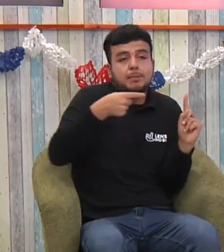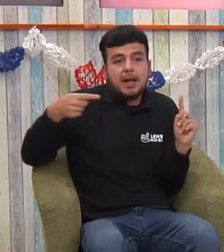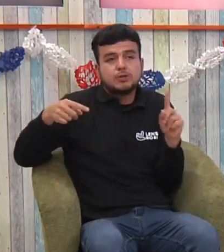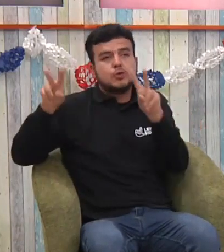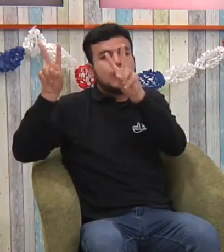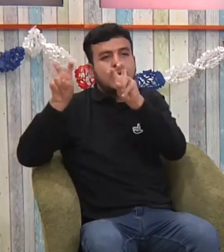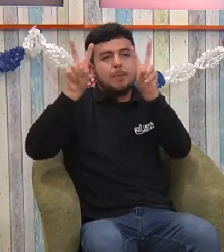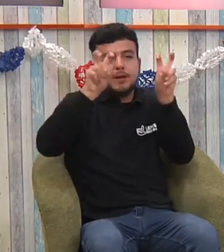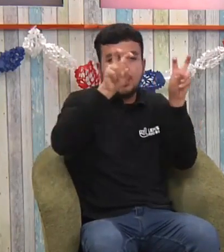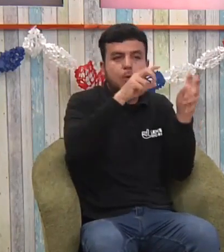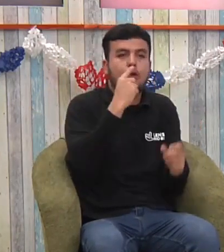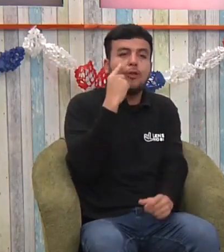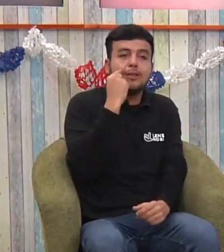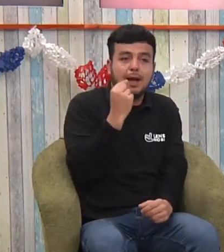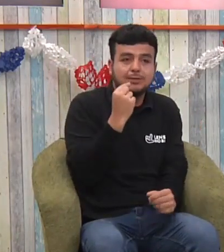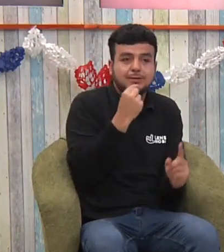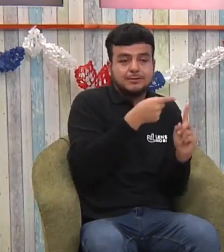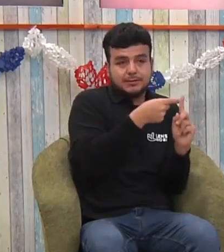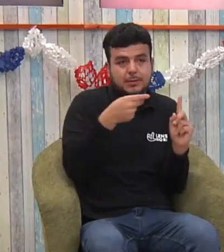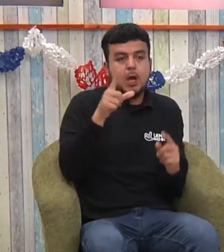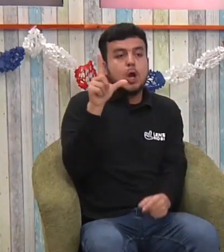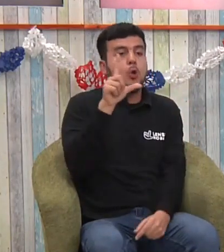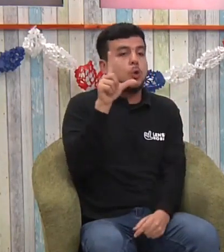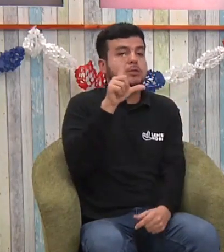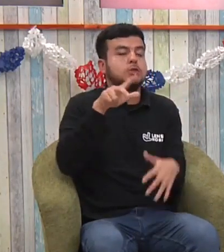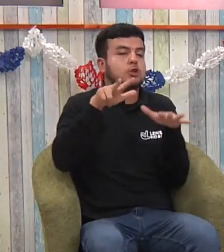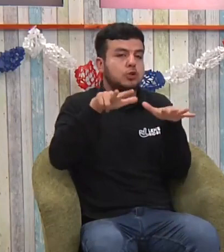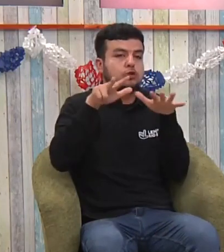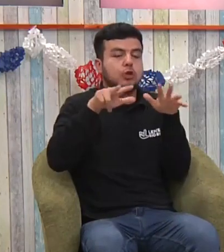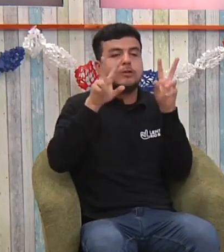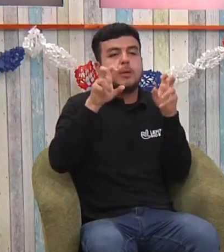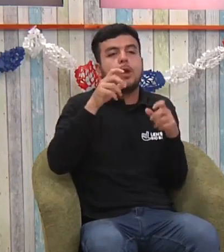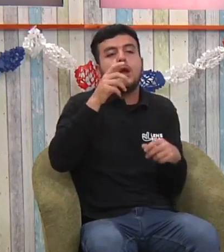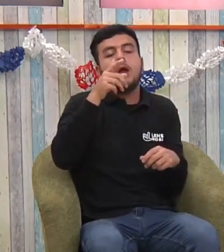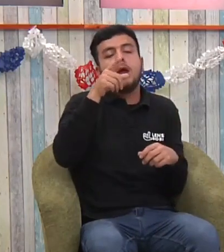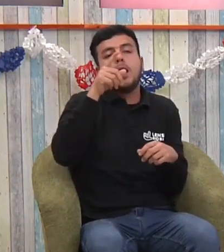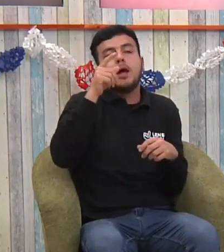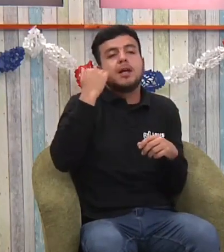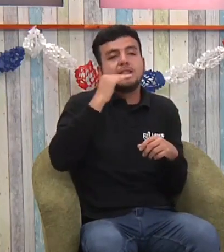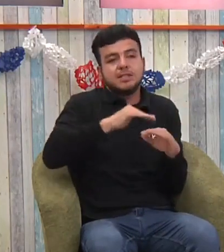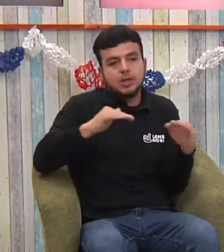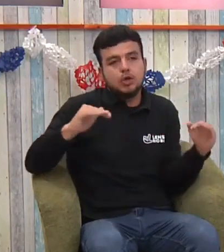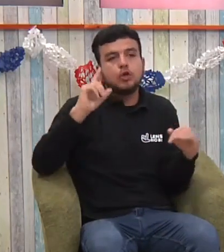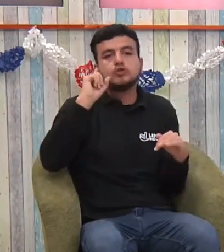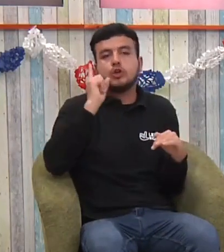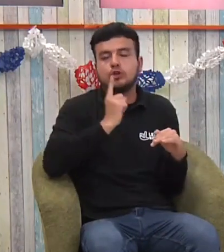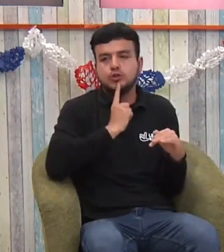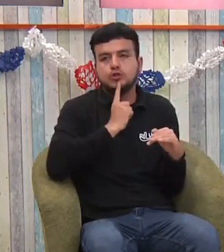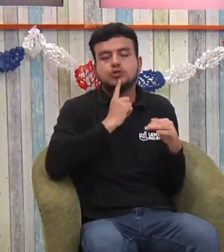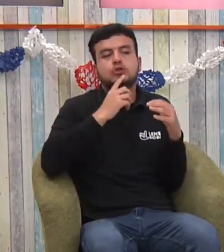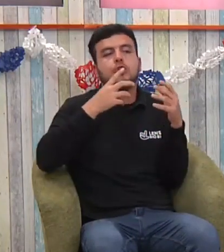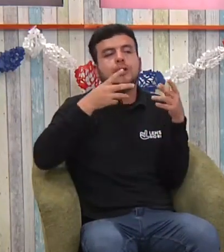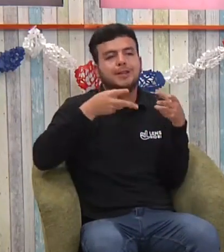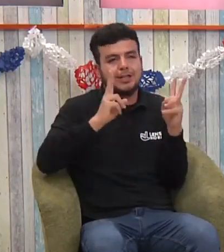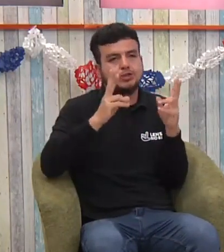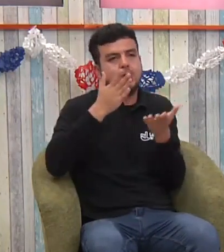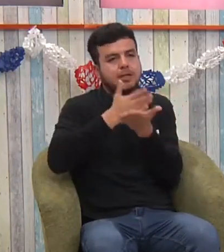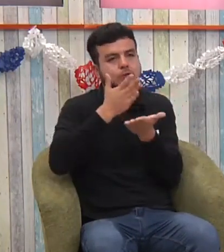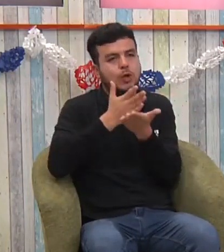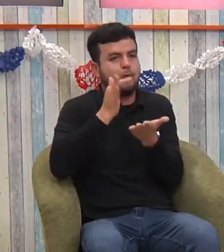hay situaciones en las que finalmente las personas sordas no nos vemos enfrentadas al acceso a la información entonces